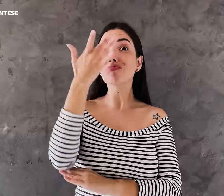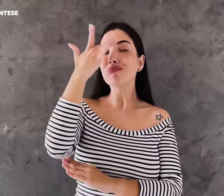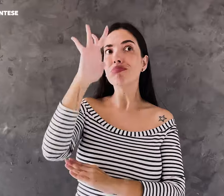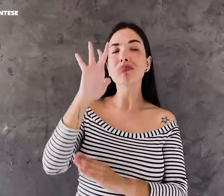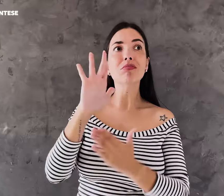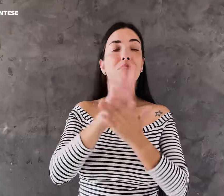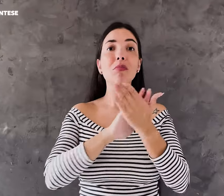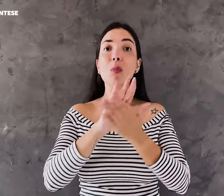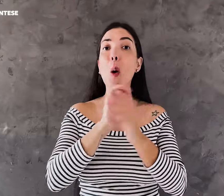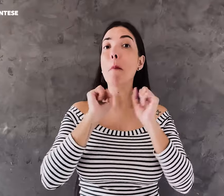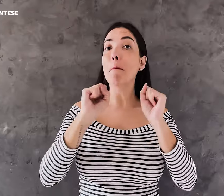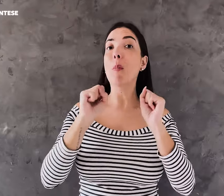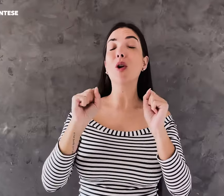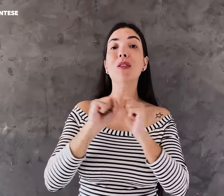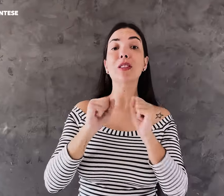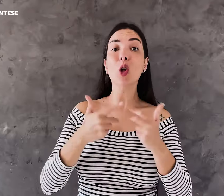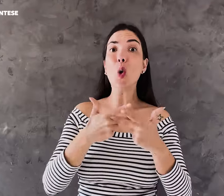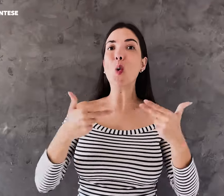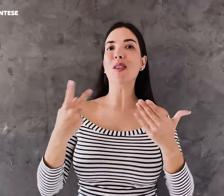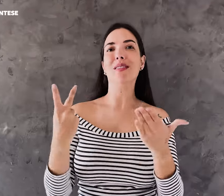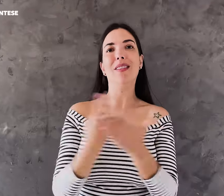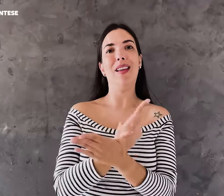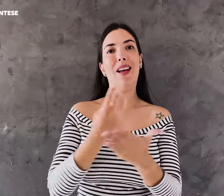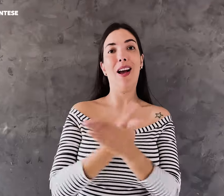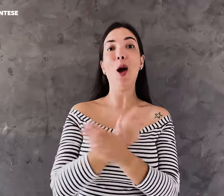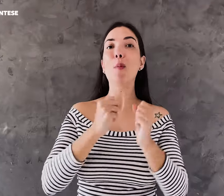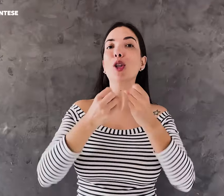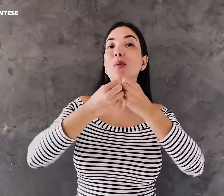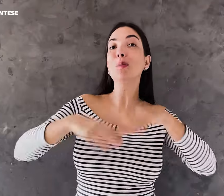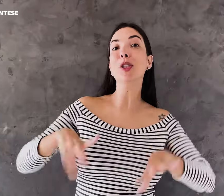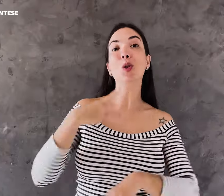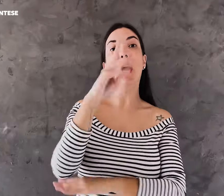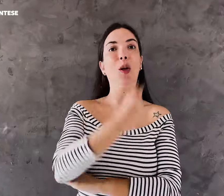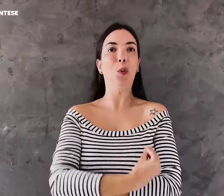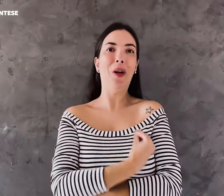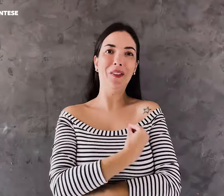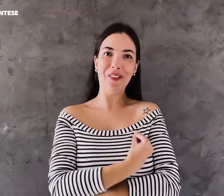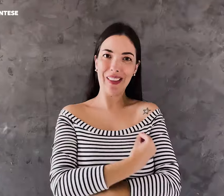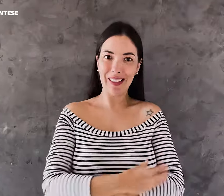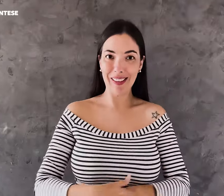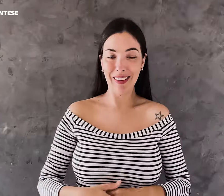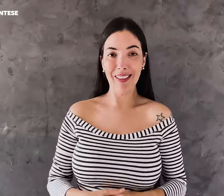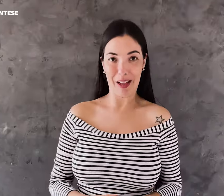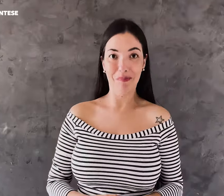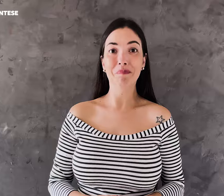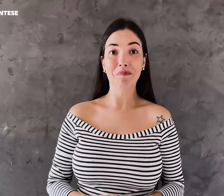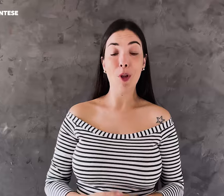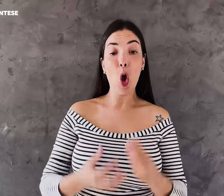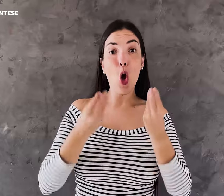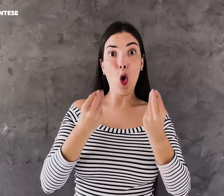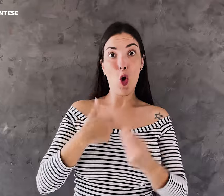do que está acontecendo, pode acontecer algo errado e você perder o seu bebê ou perder a própria vida.